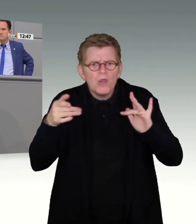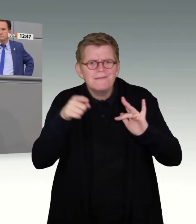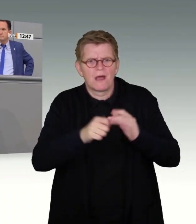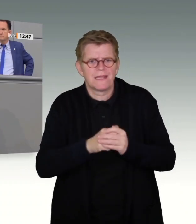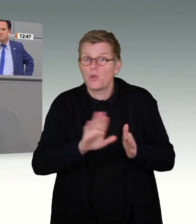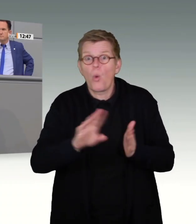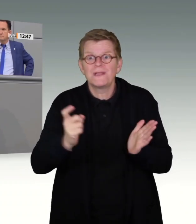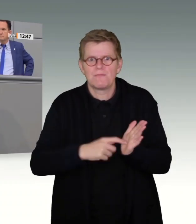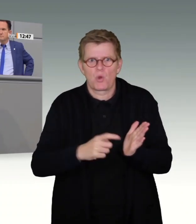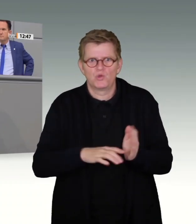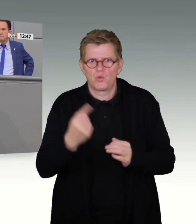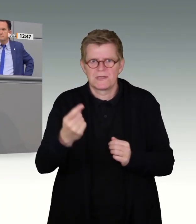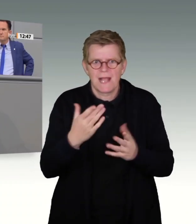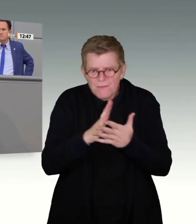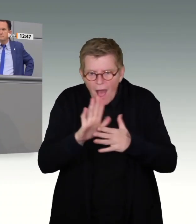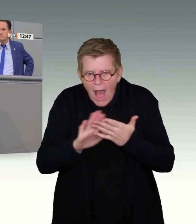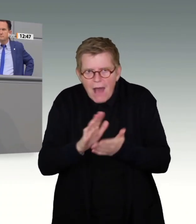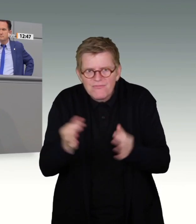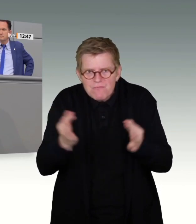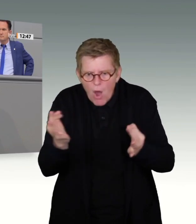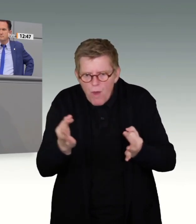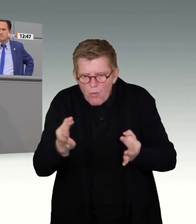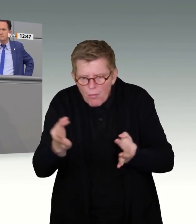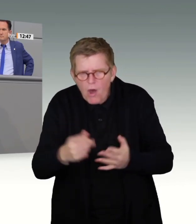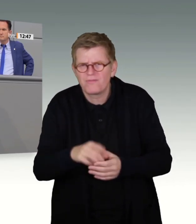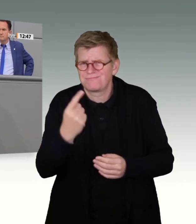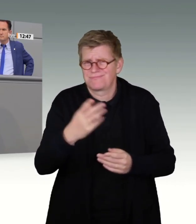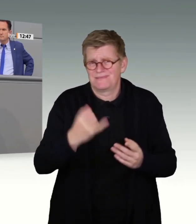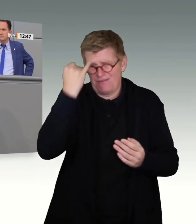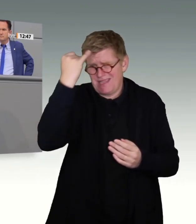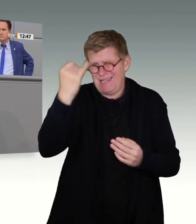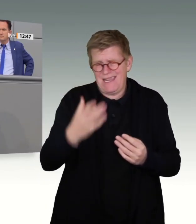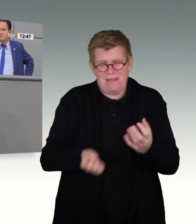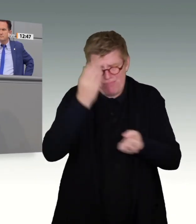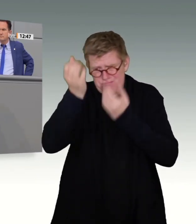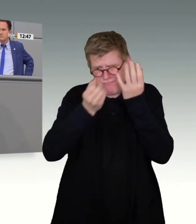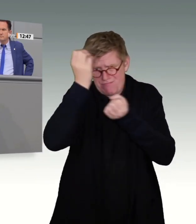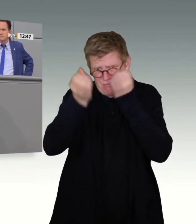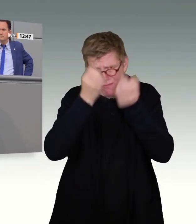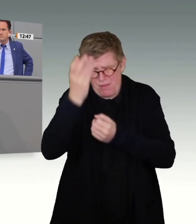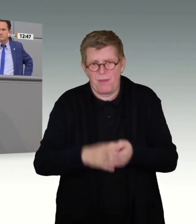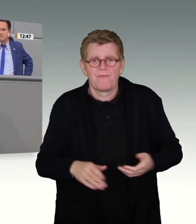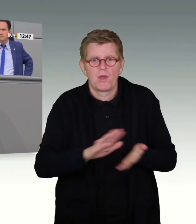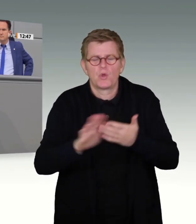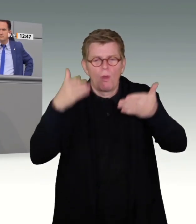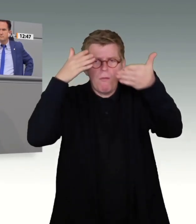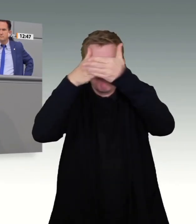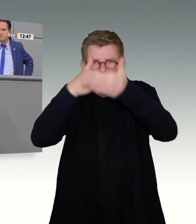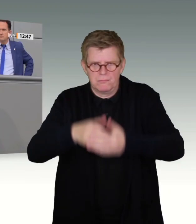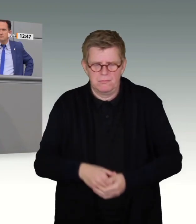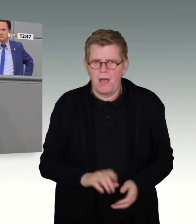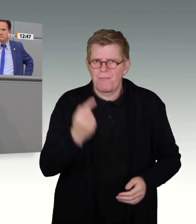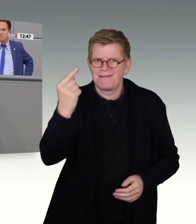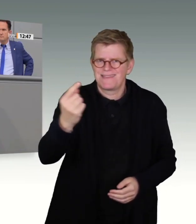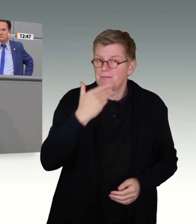entwickelt. Sie versuchen, unablässig wieder und wieder entsprechende Ideen zur Realität zu machen. Sie laufen dabei immer wieder vor die Wand, lernen aber